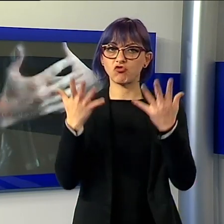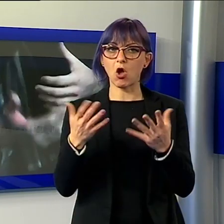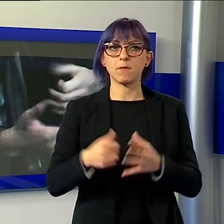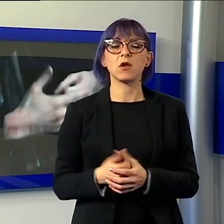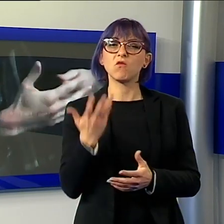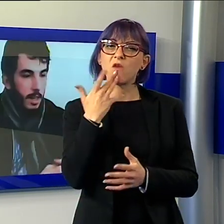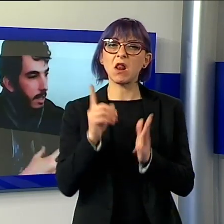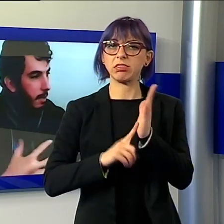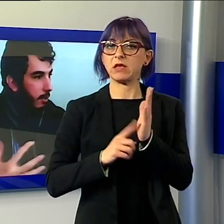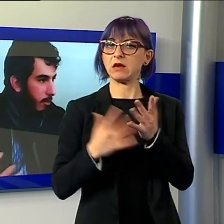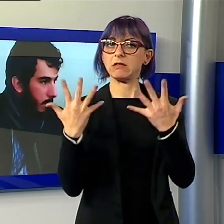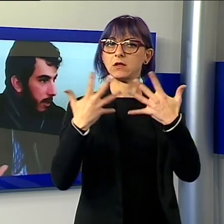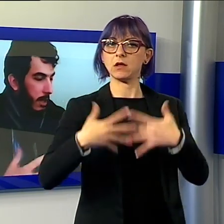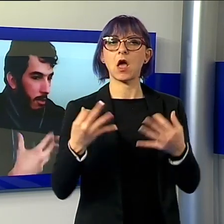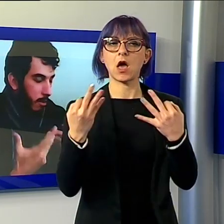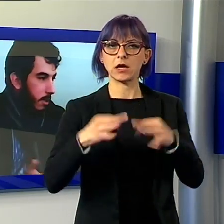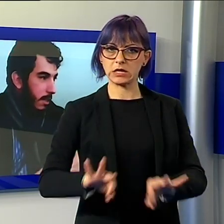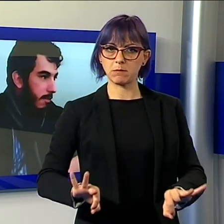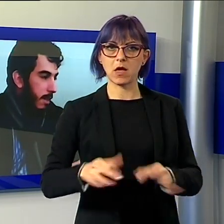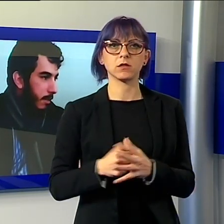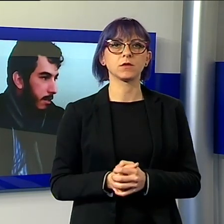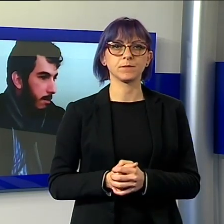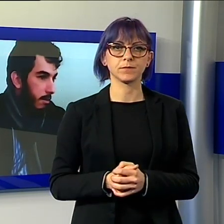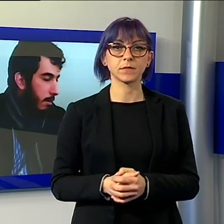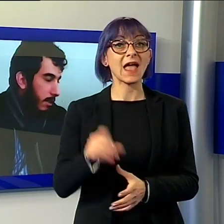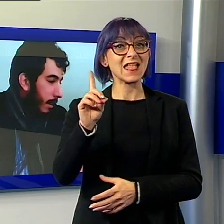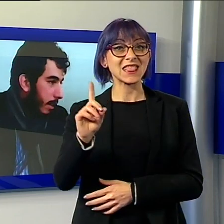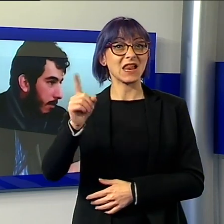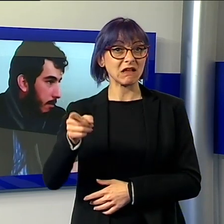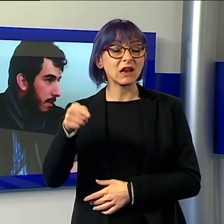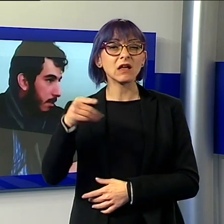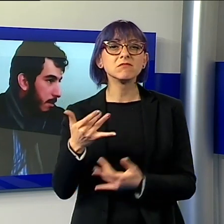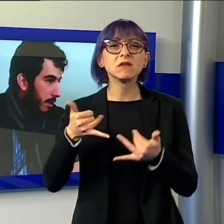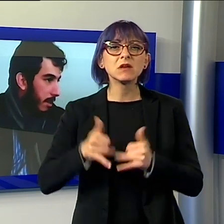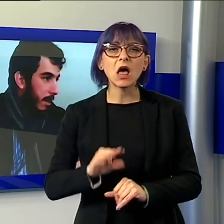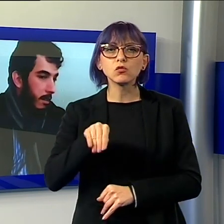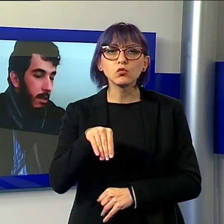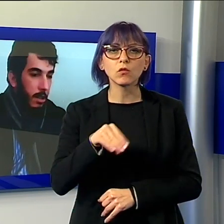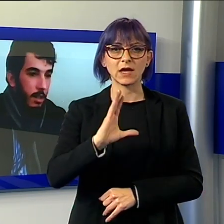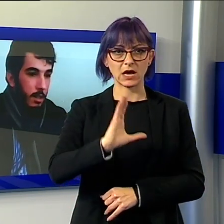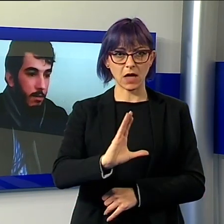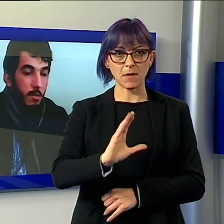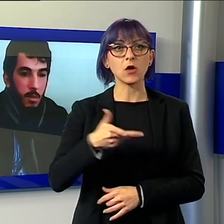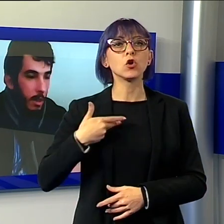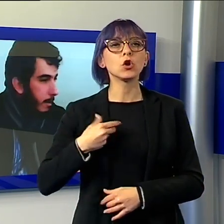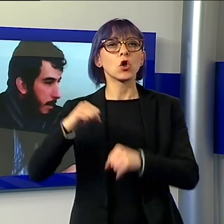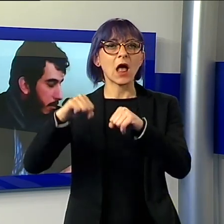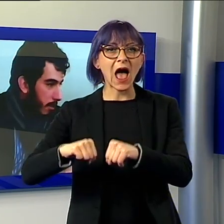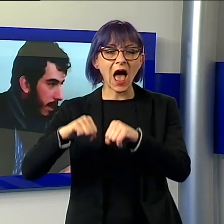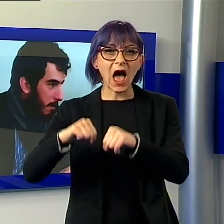Del Grande è nato e vissuto a Capannori. Attualmente abita in Grecia. La sua famiglia adesso vive a Panicagliora, nel comune di